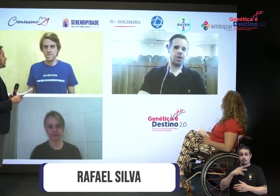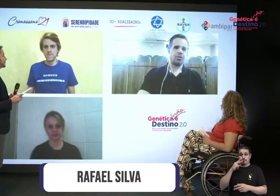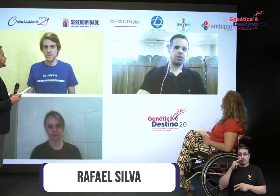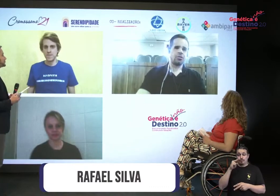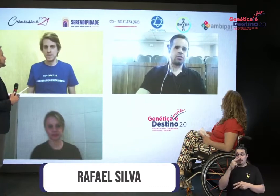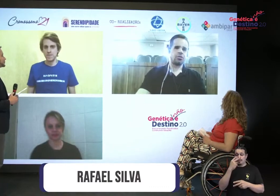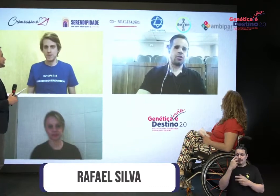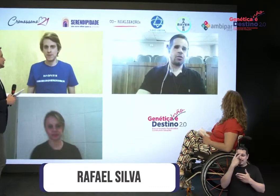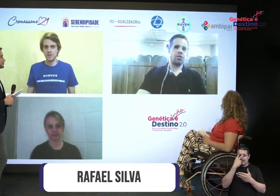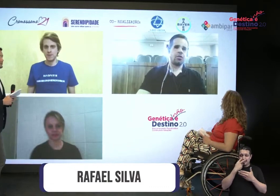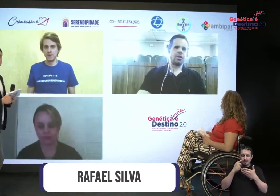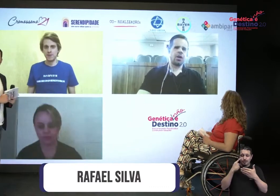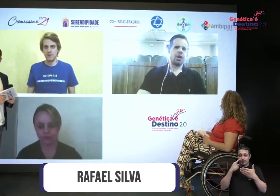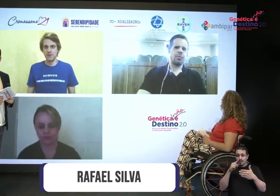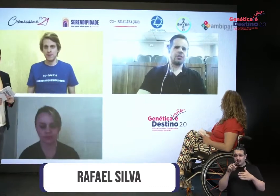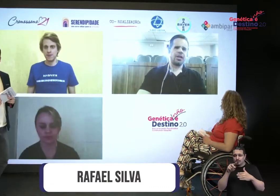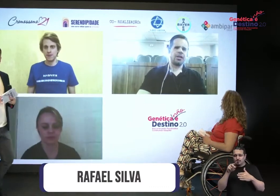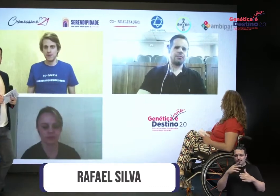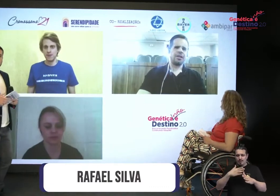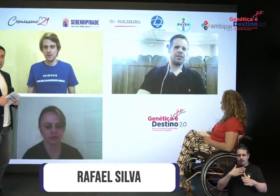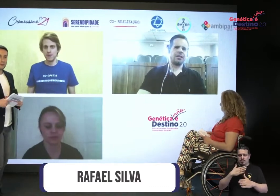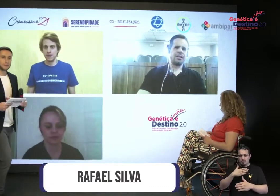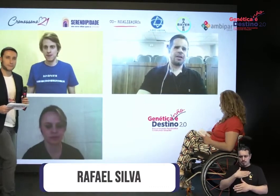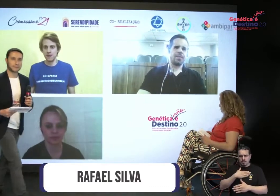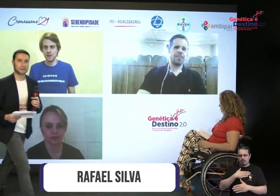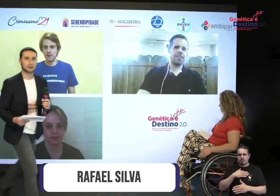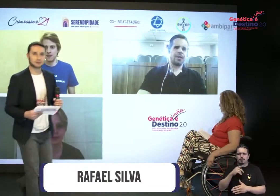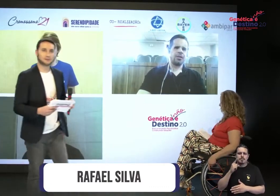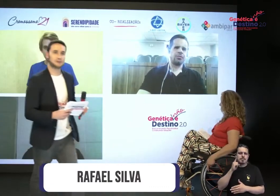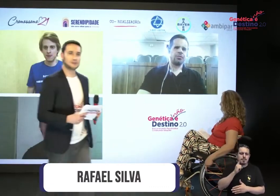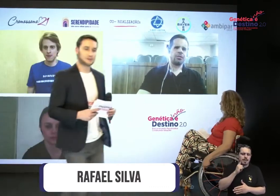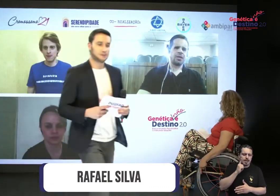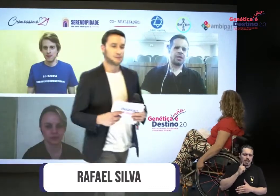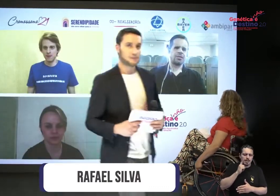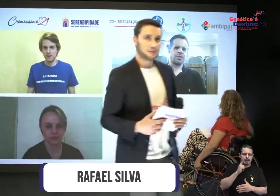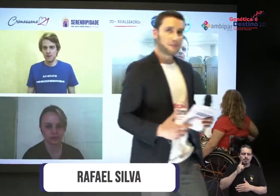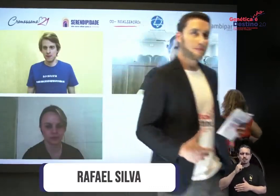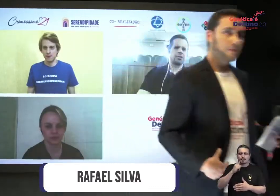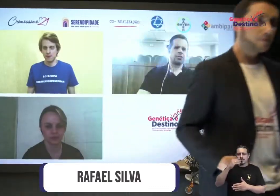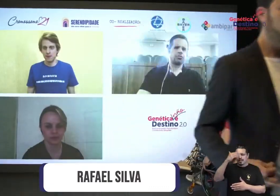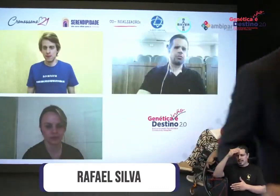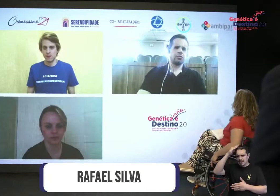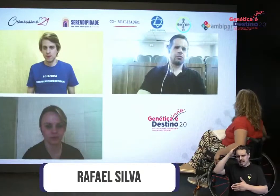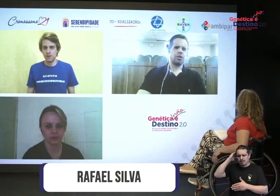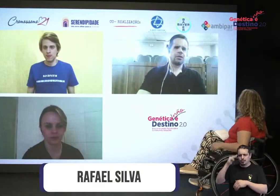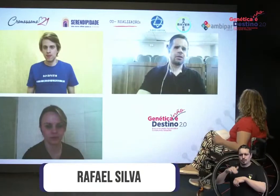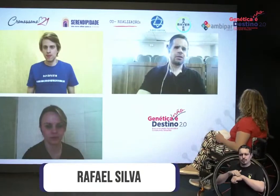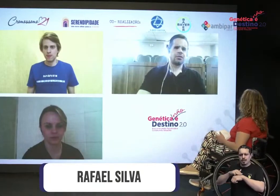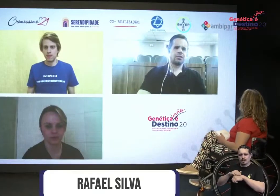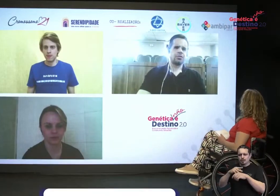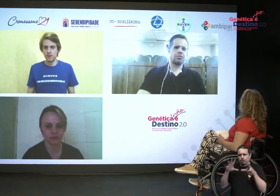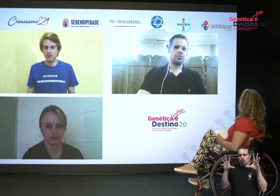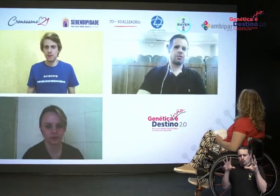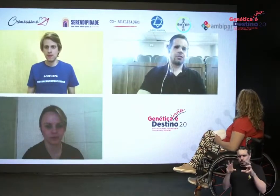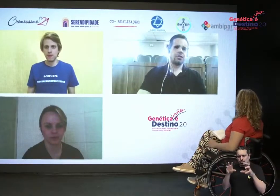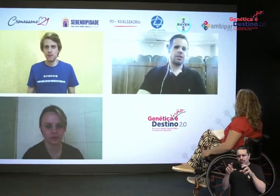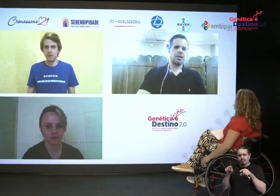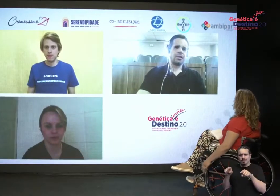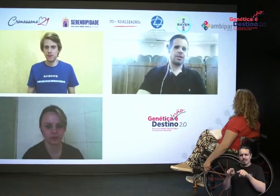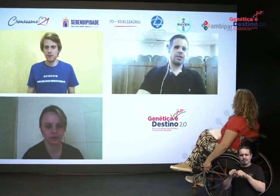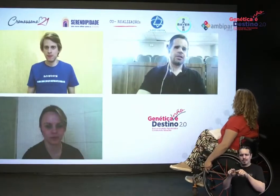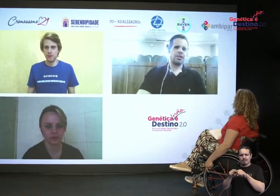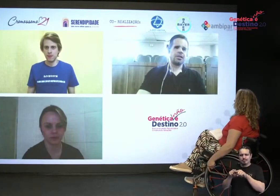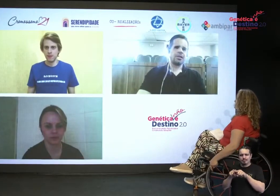sou homem de pele branca, cabelos castanhos escuros, olhos castanhos escuros e